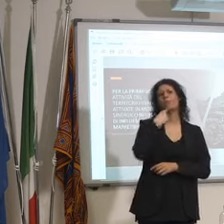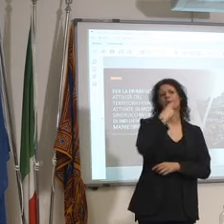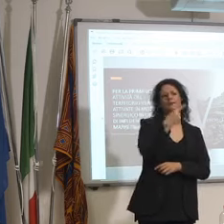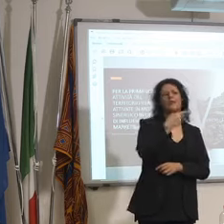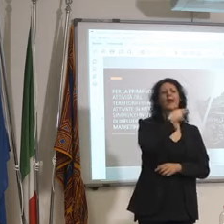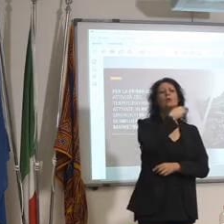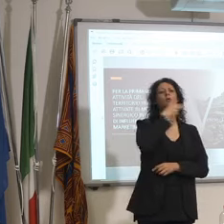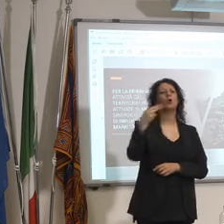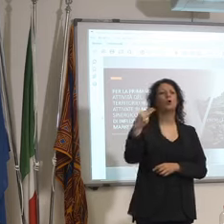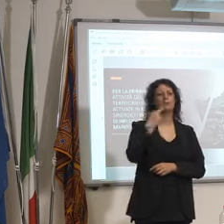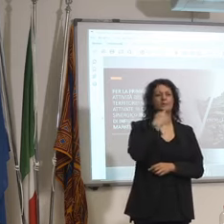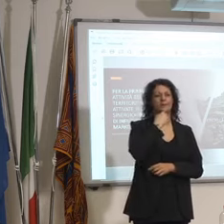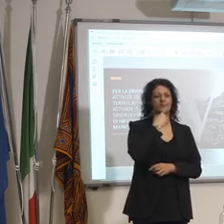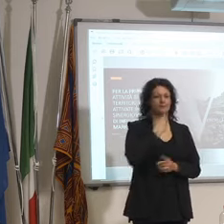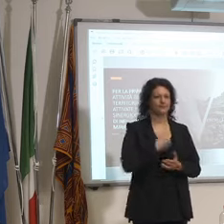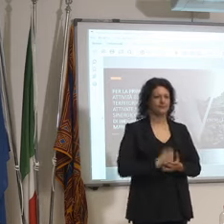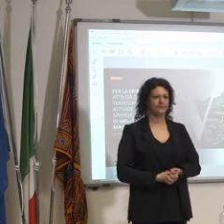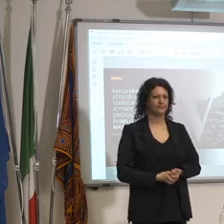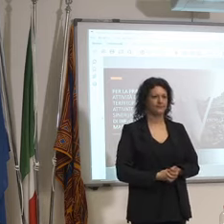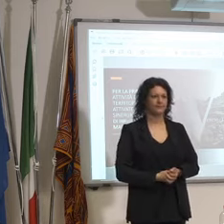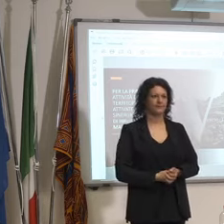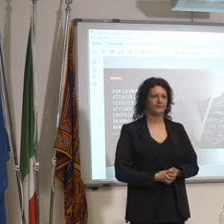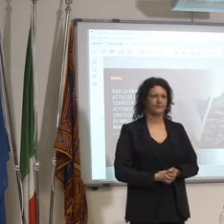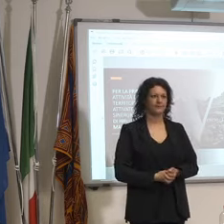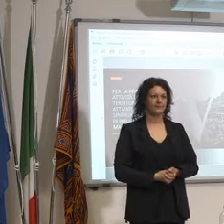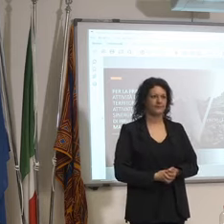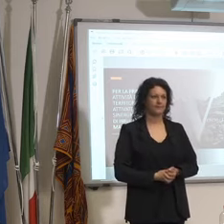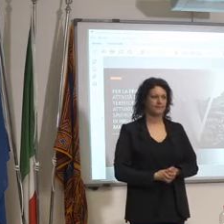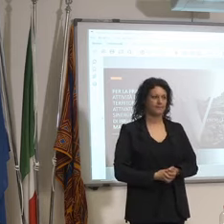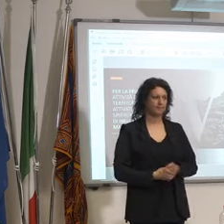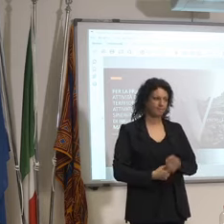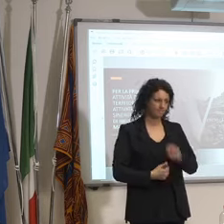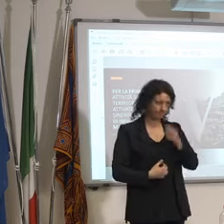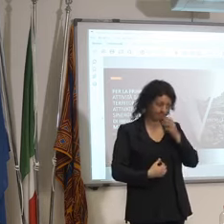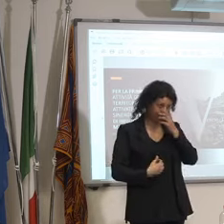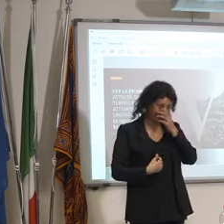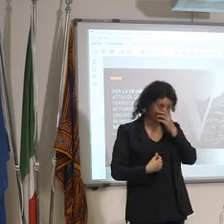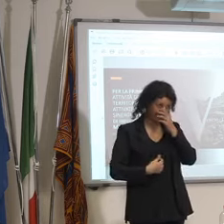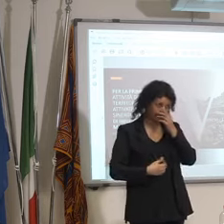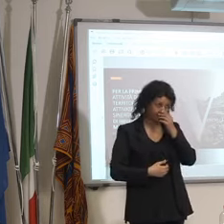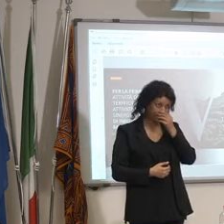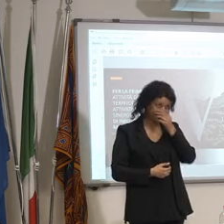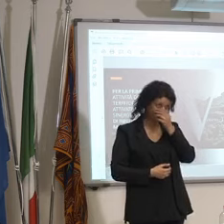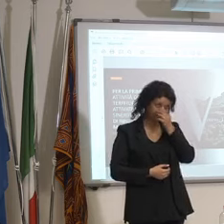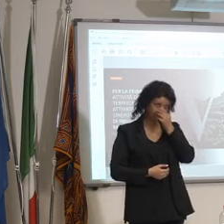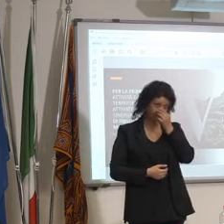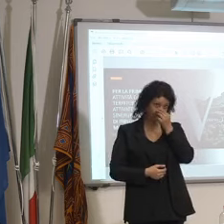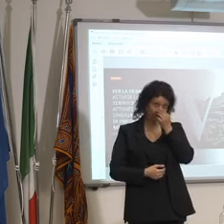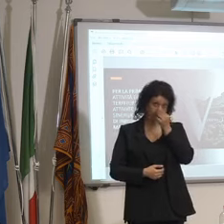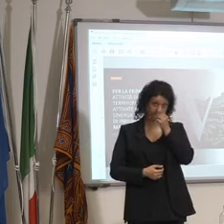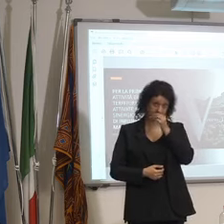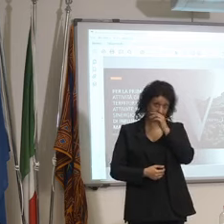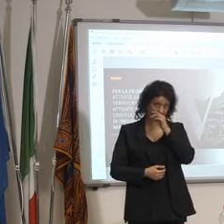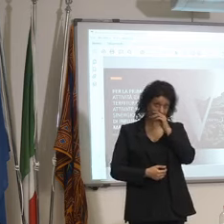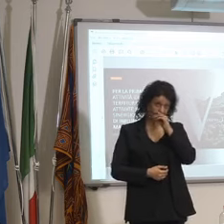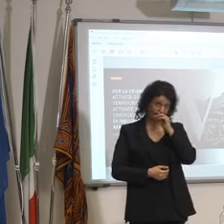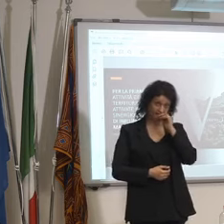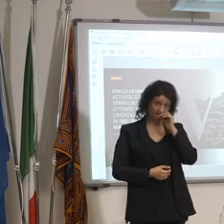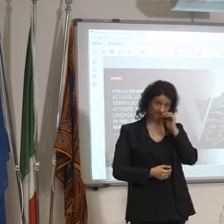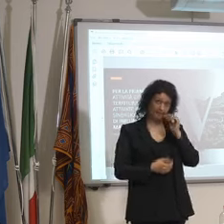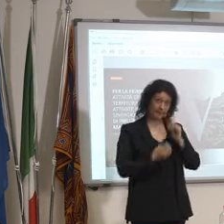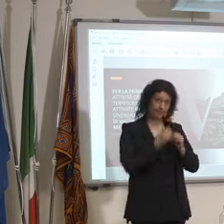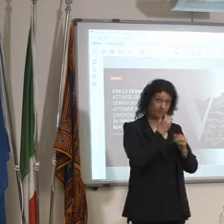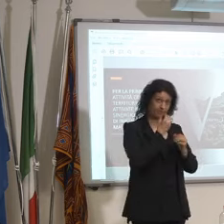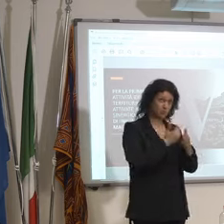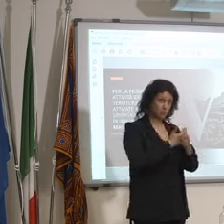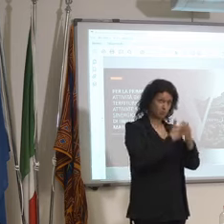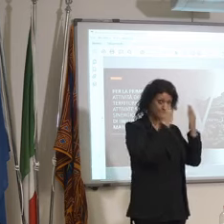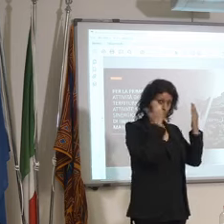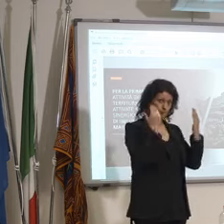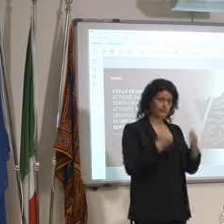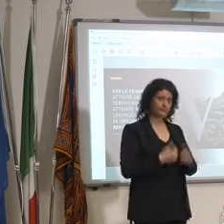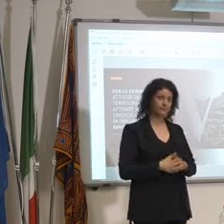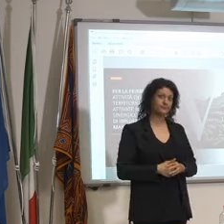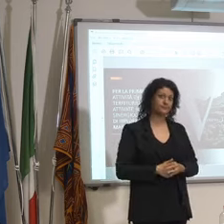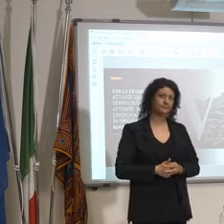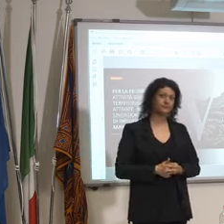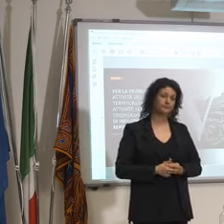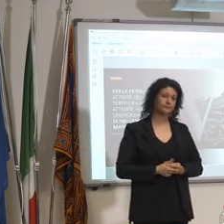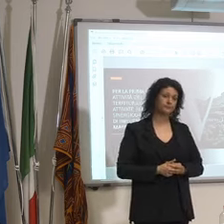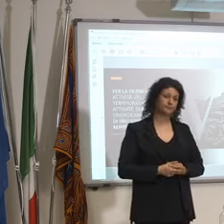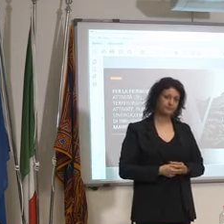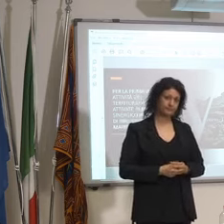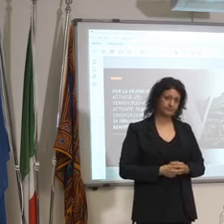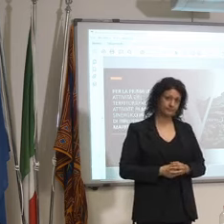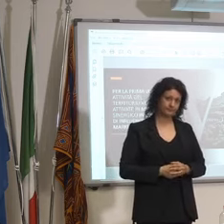press ok grazie e Antonella Pugioni Antonella Pugioni buongiorno che peso ha nella campagna